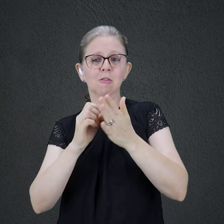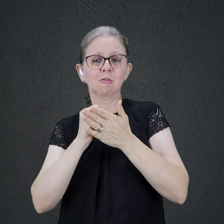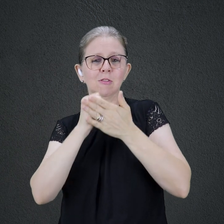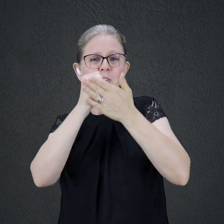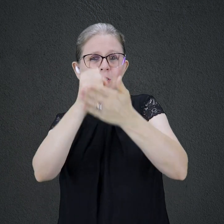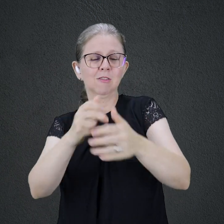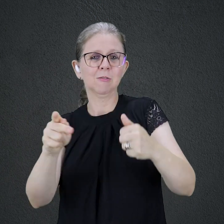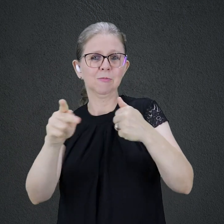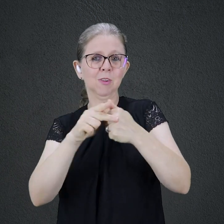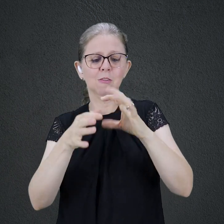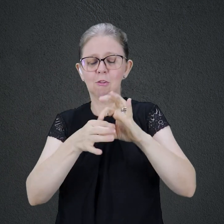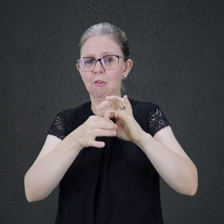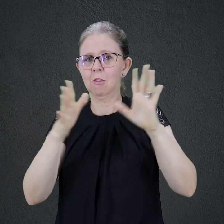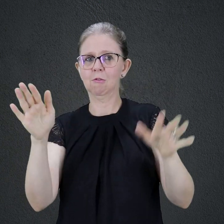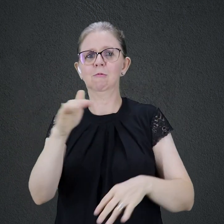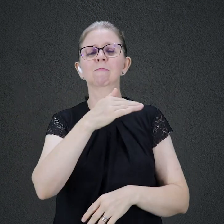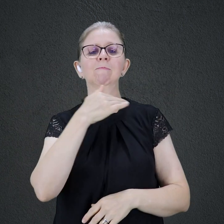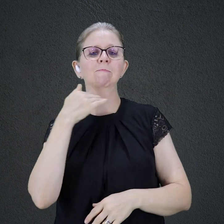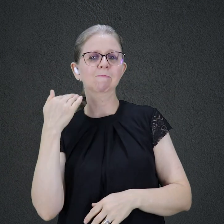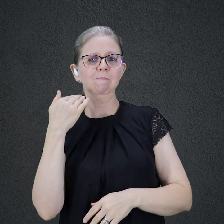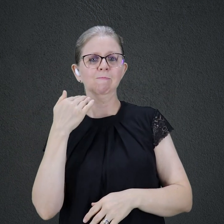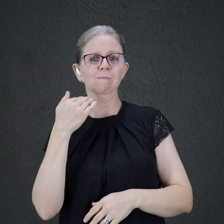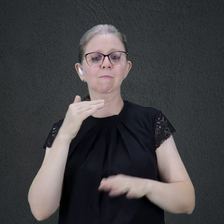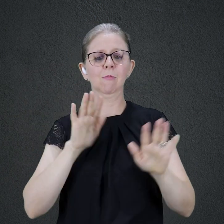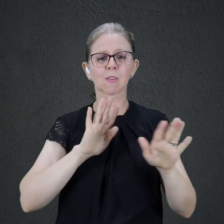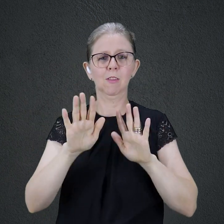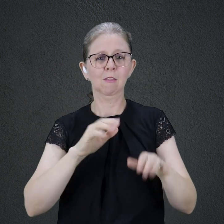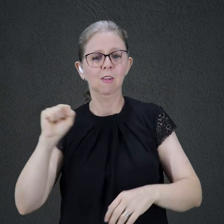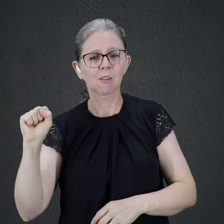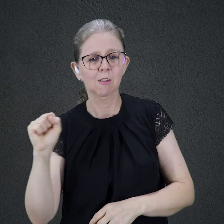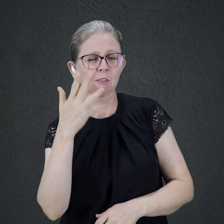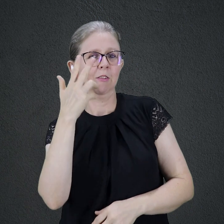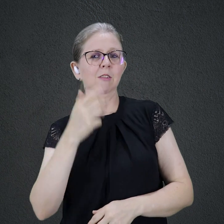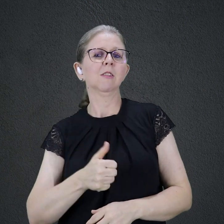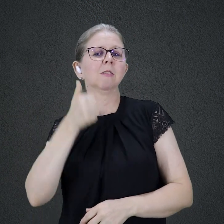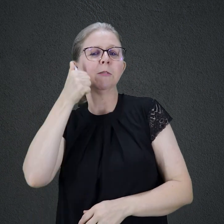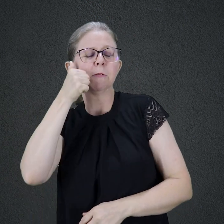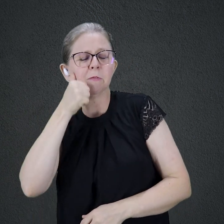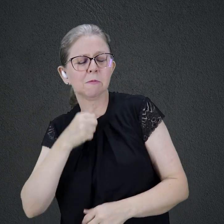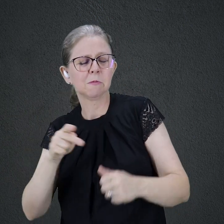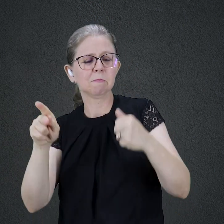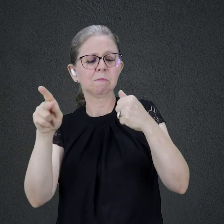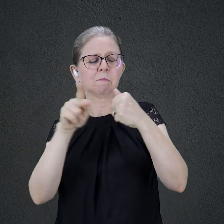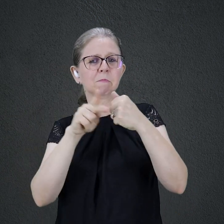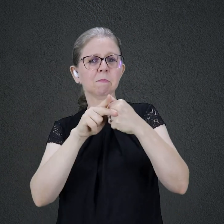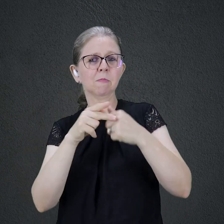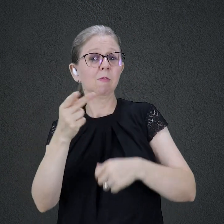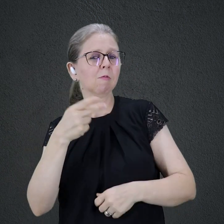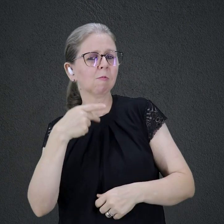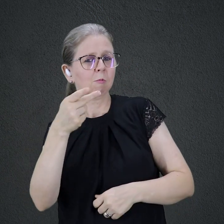aconteceu com o atleta e com Pedro, muitas vezes estamos na nossa caminhada da vida e as nossas forças